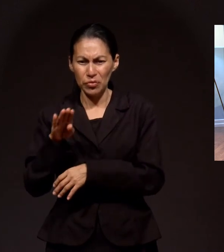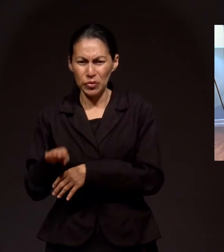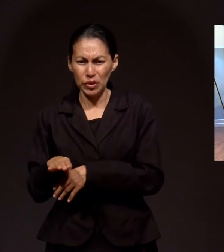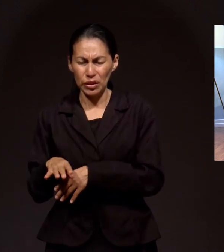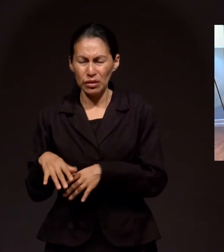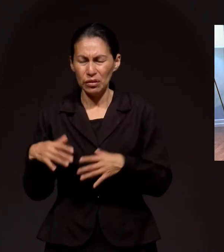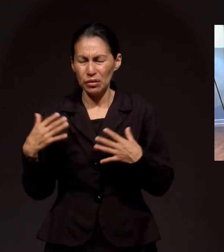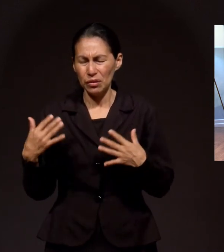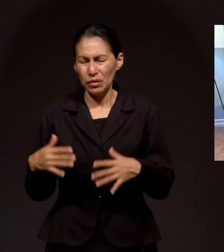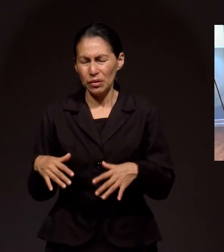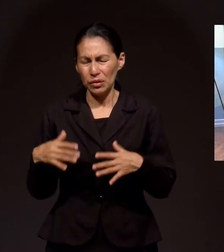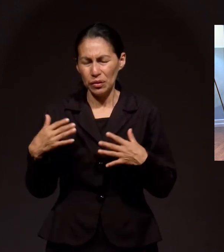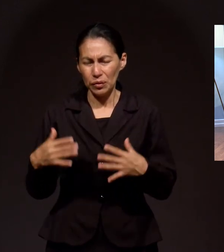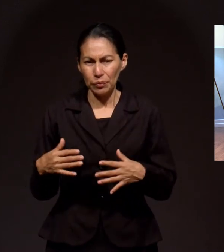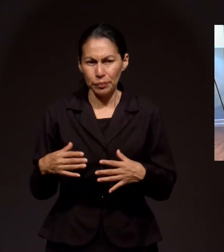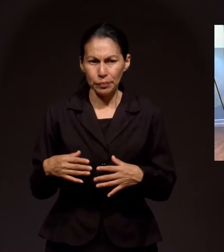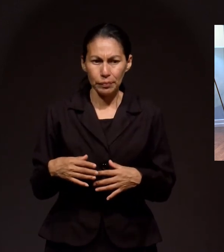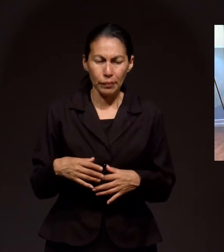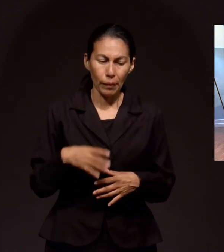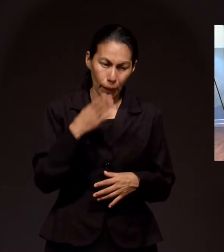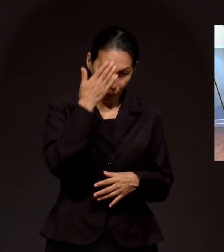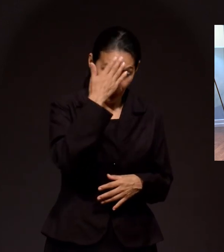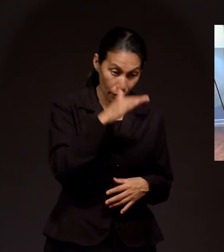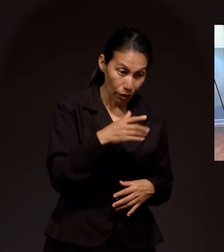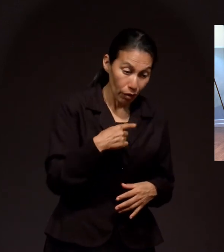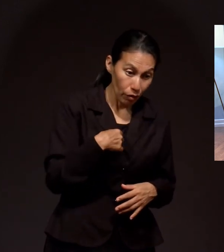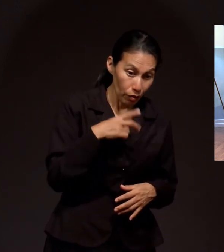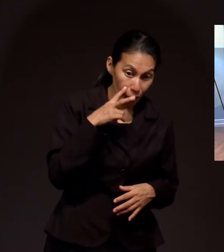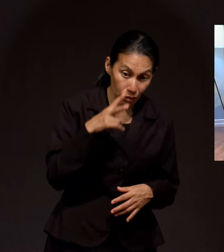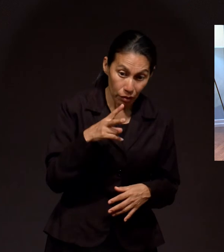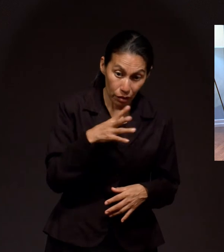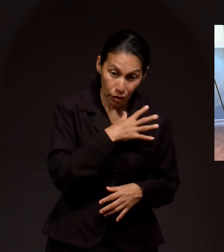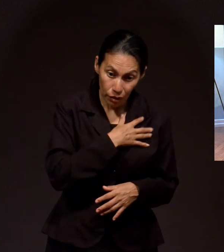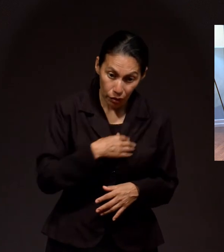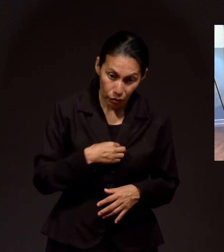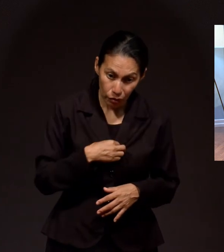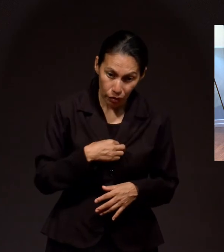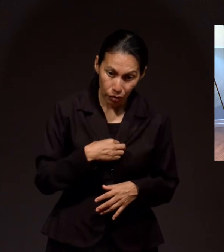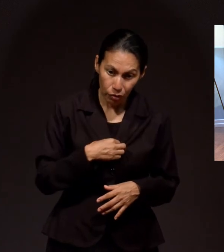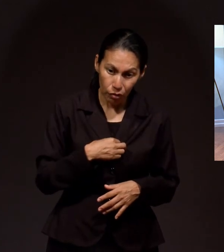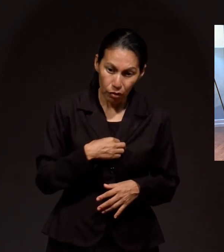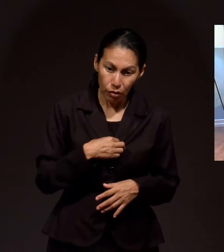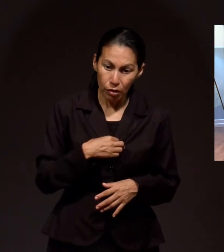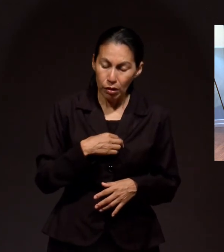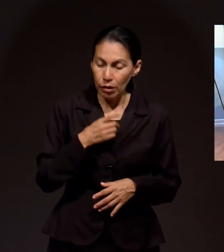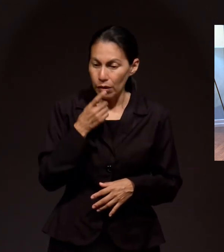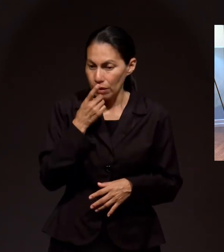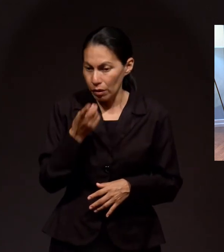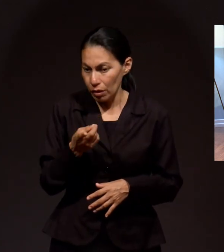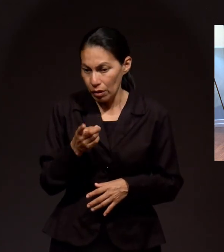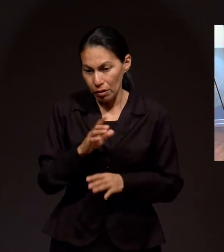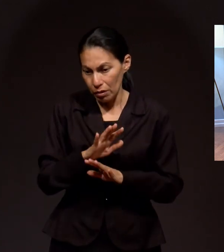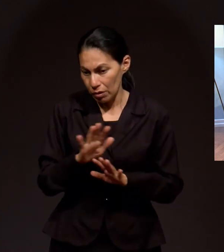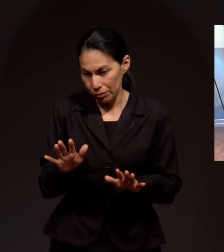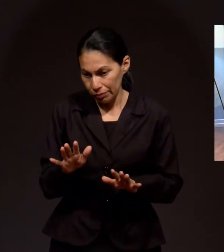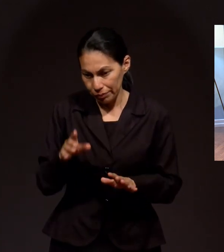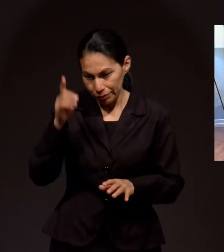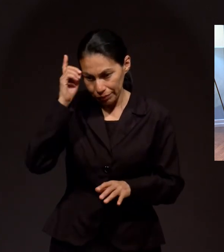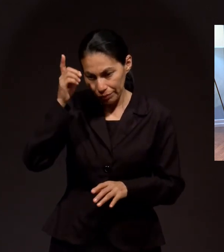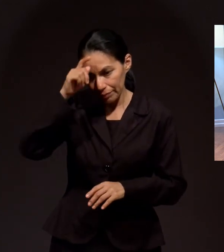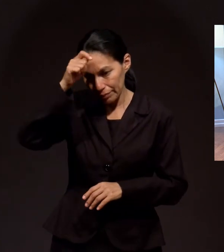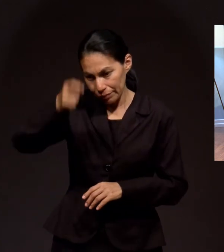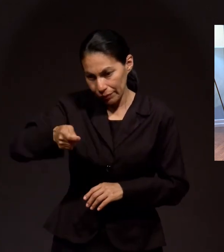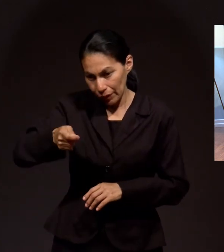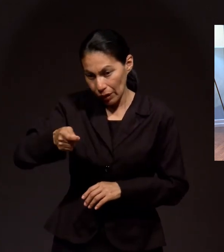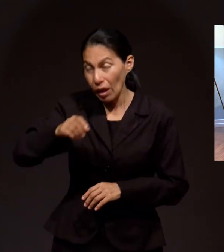una de las partes más difíciles, Pastor. Yo vi a mi hijo, le di un beso, lo abracé. Y le dije, hijo, ya, Dios te bendiga. Nos vemos